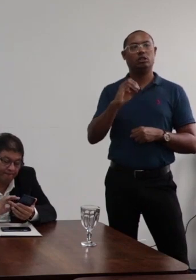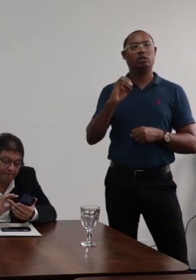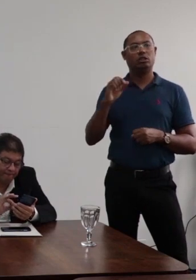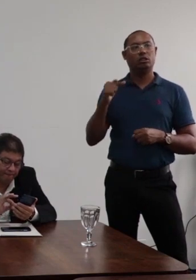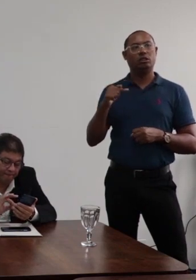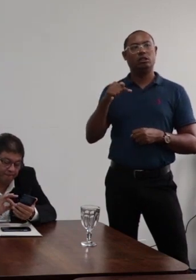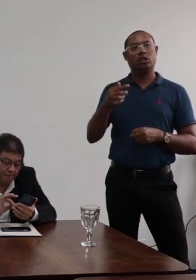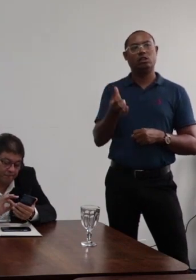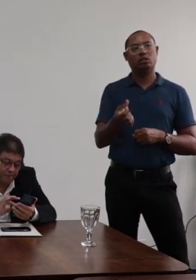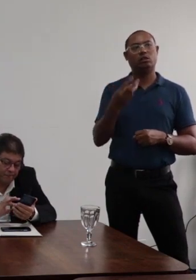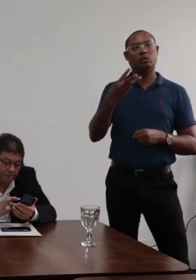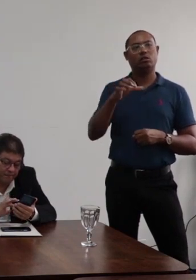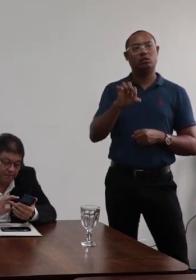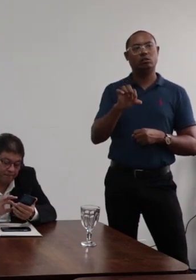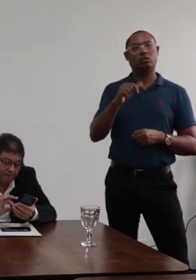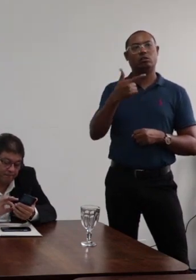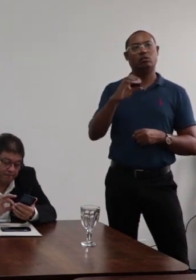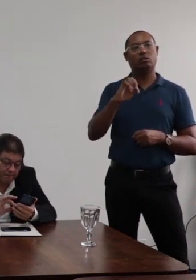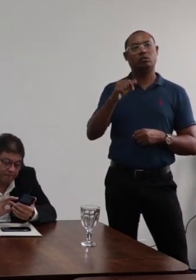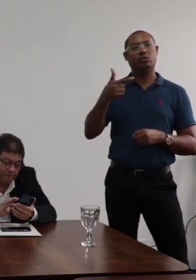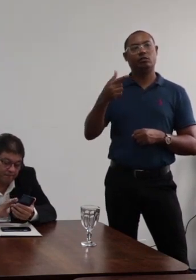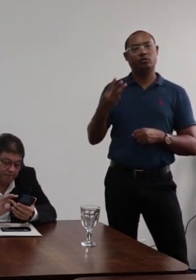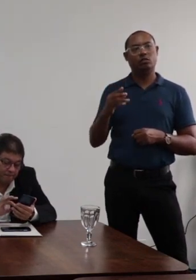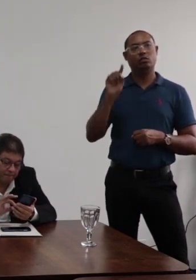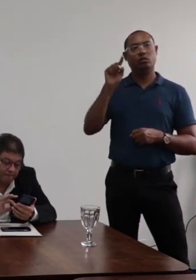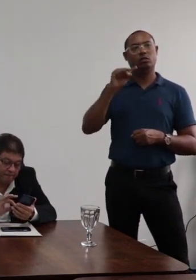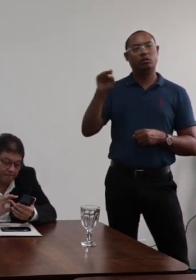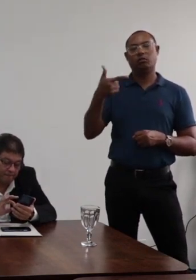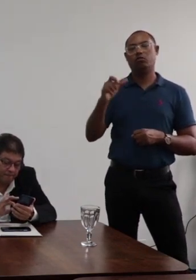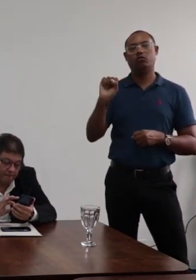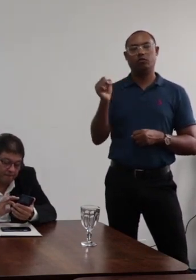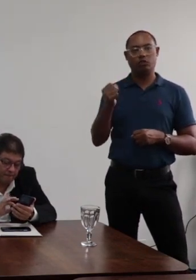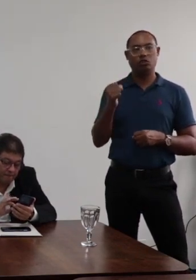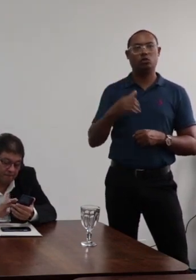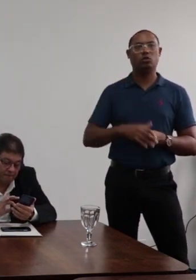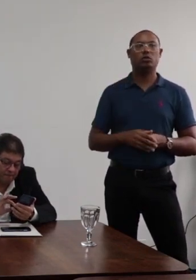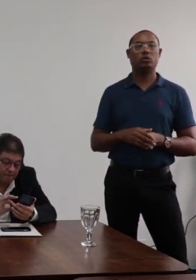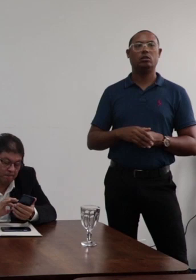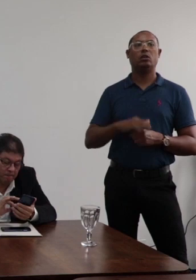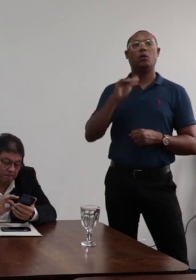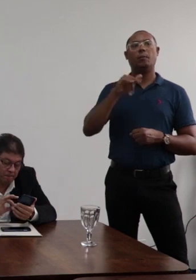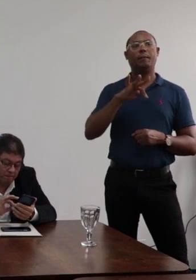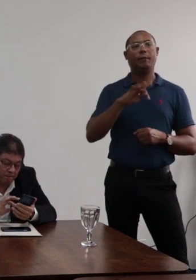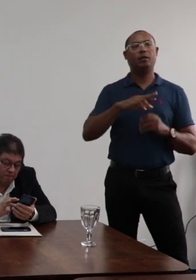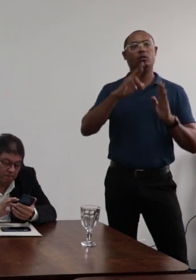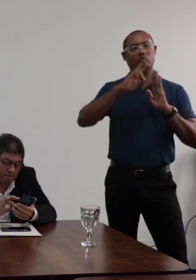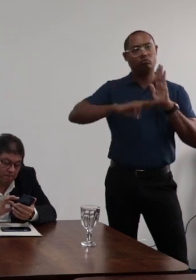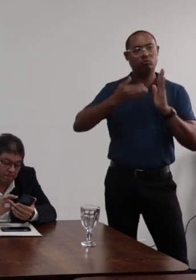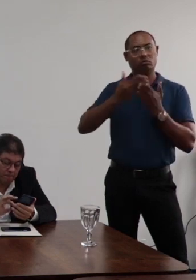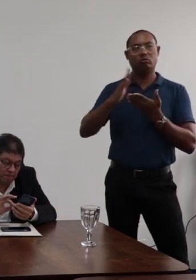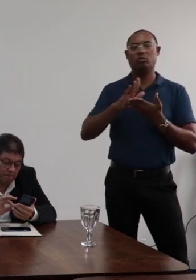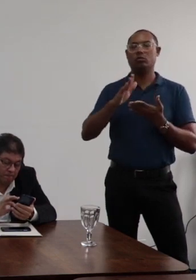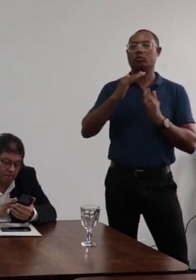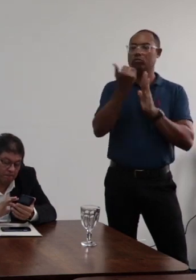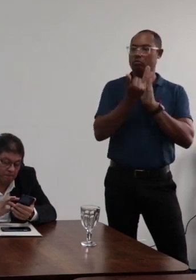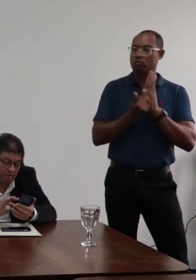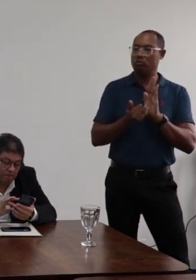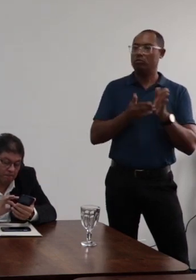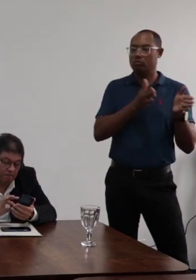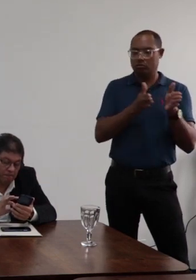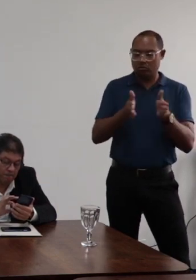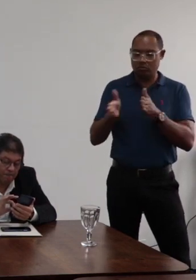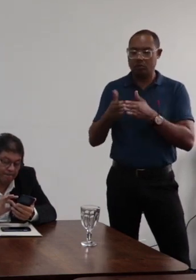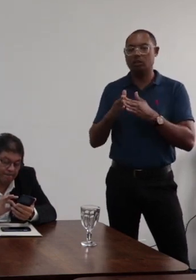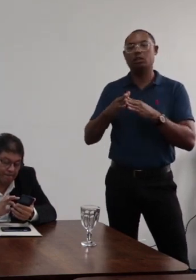-7639-2023.28 minuta de resolução que dispõe sobre os procedimentos para a